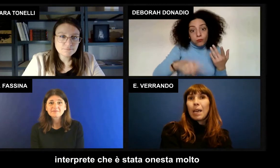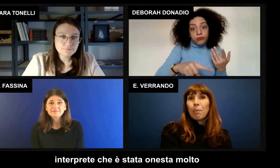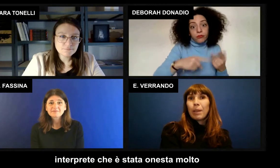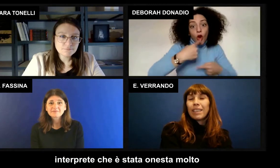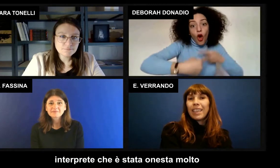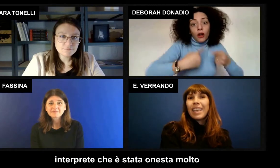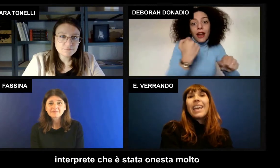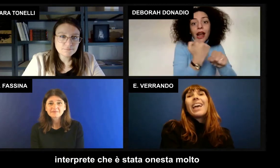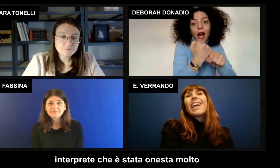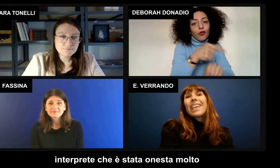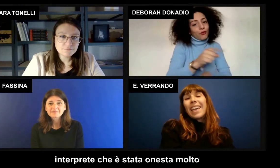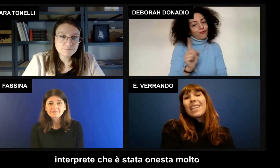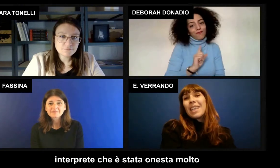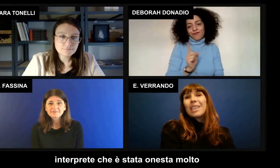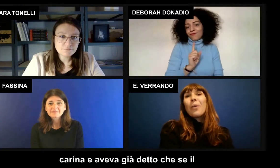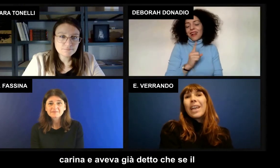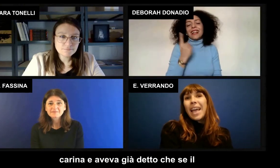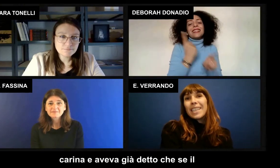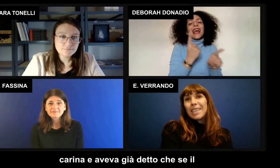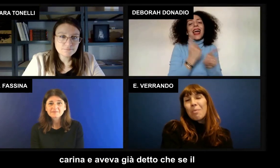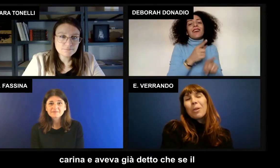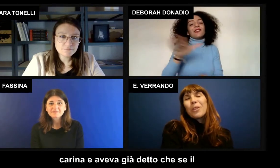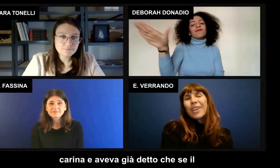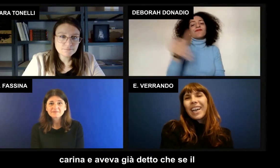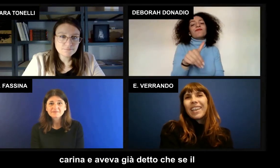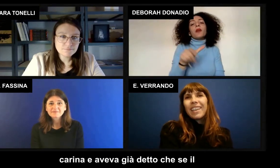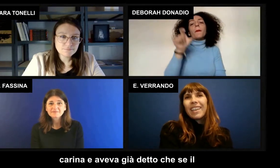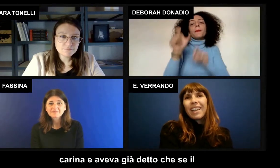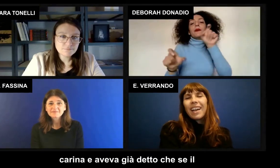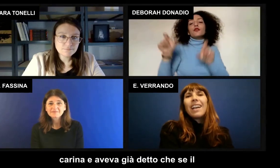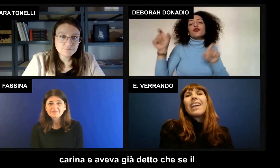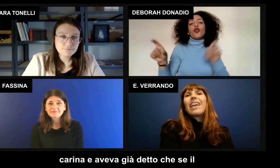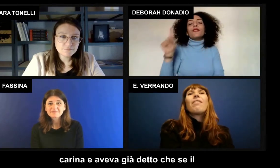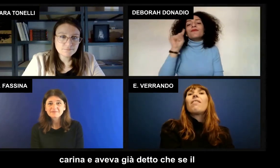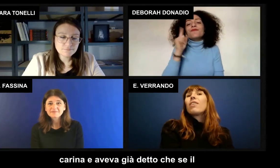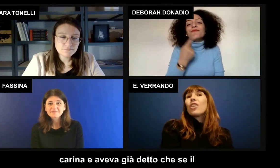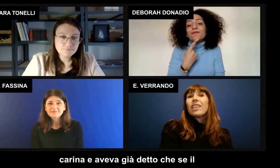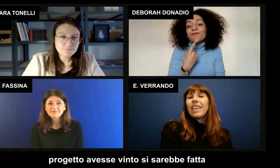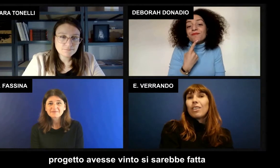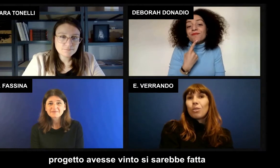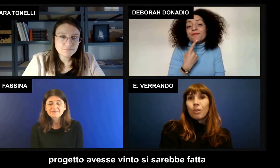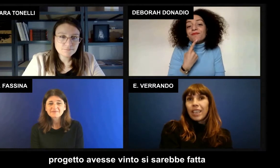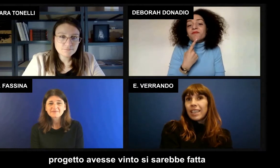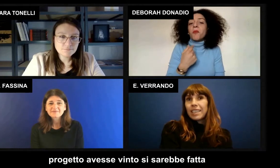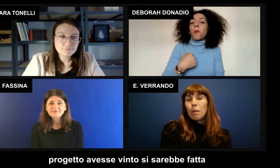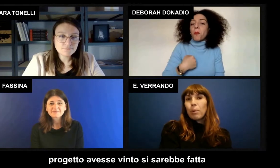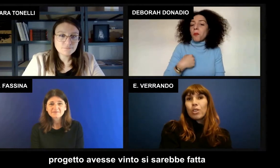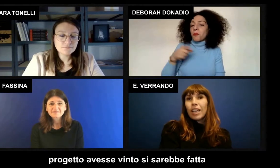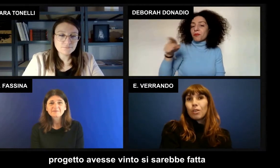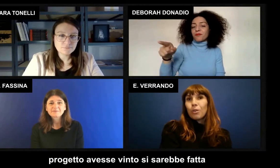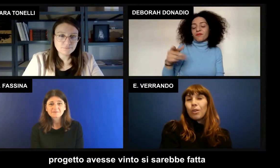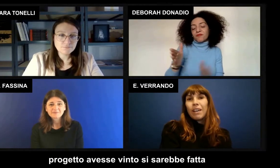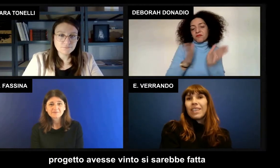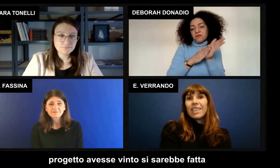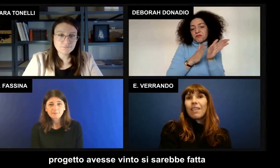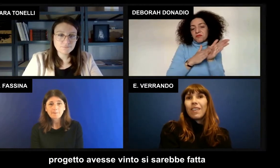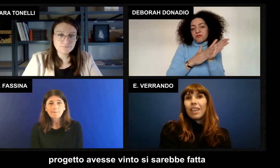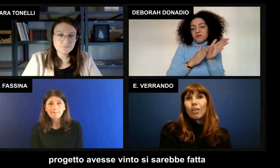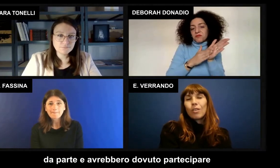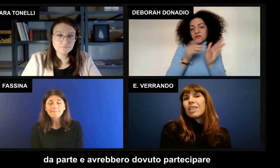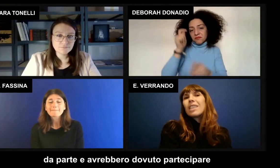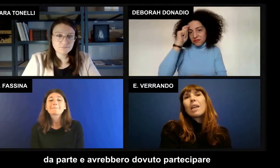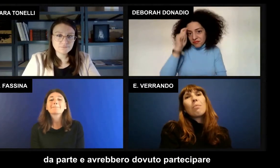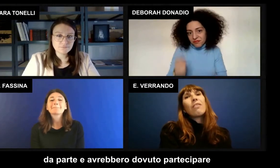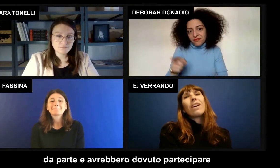interprete che è stata onesta molto carina e aveva già detto che se il progetto avesse